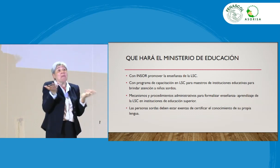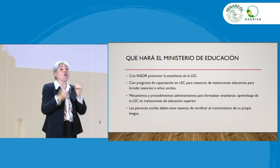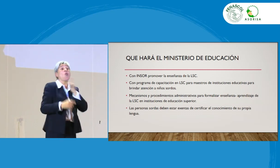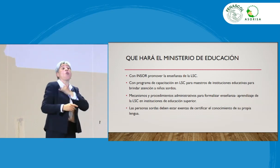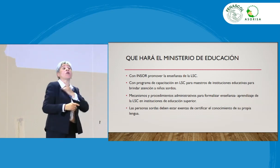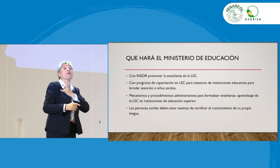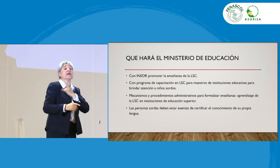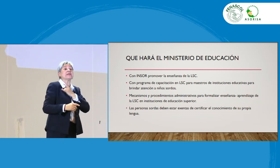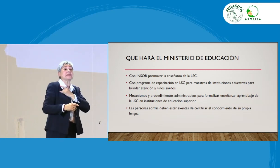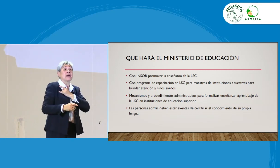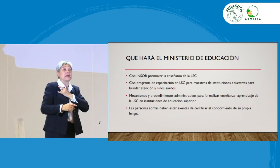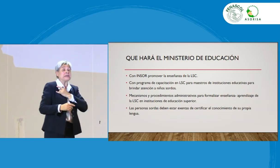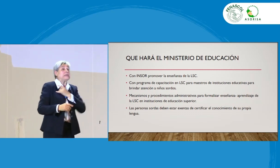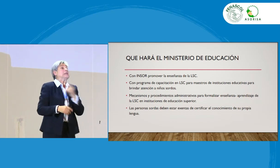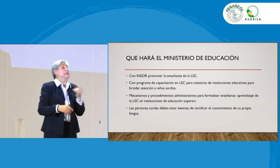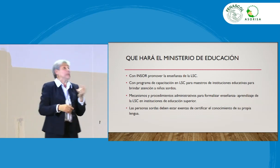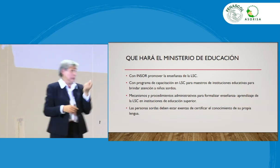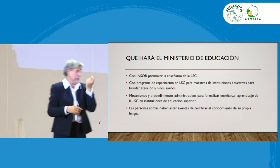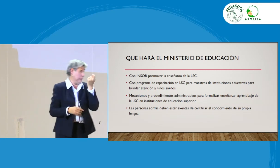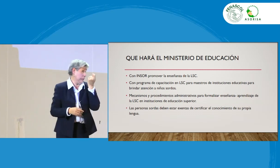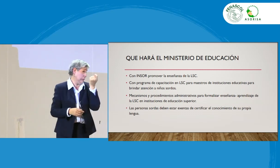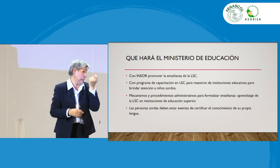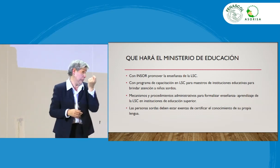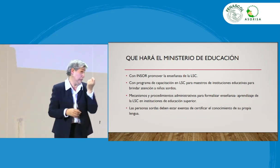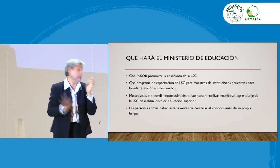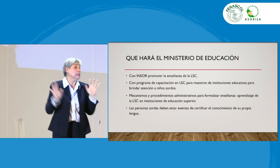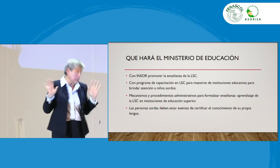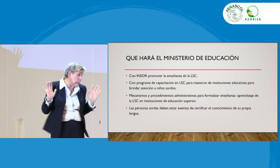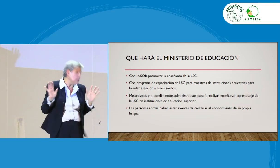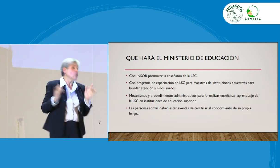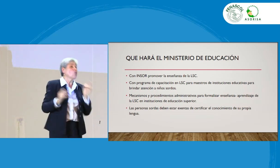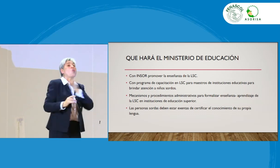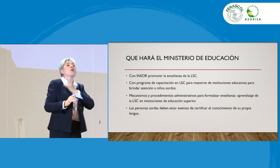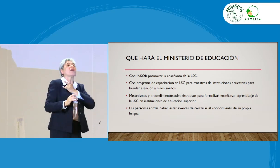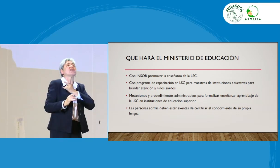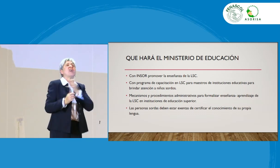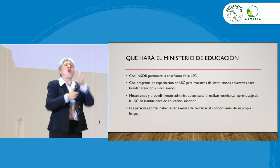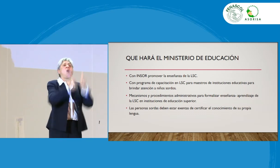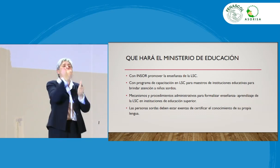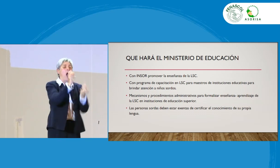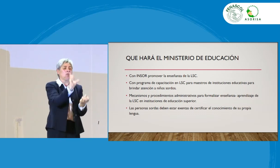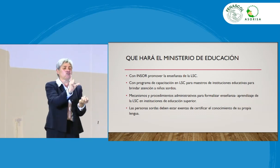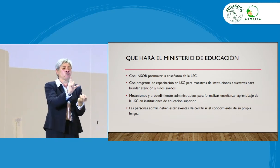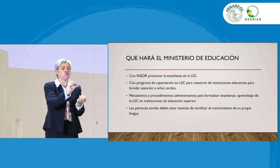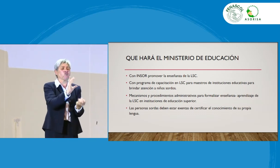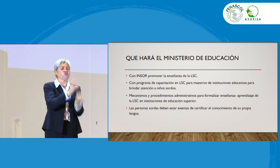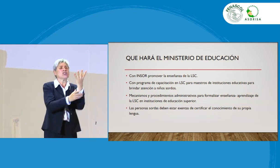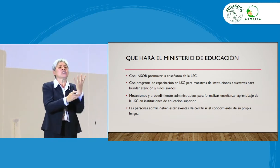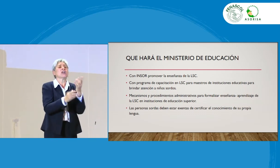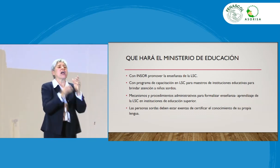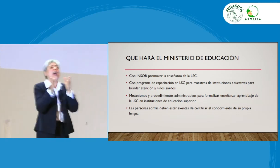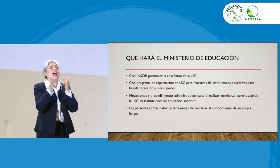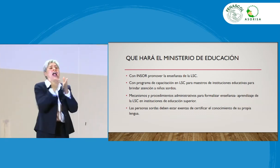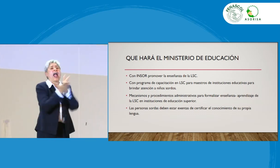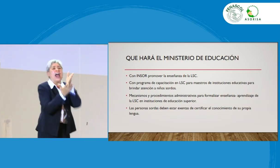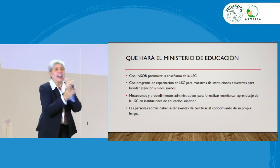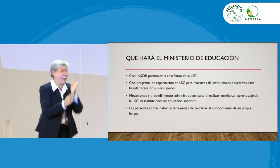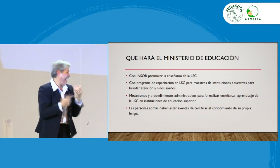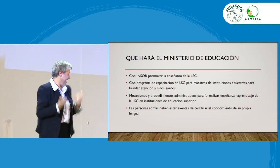universidades, porque esto sí es un tema, pues, delicado en las universidades, crean, digamos, en las carreras, nosotros que,